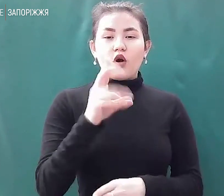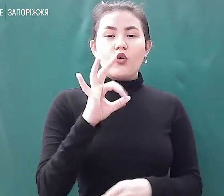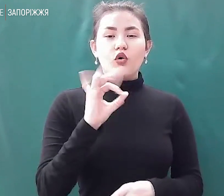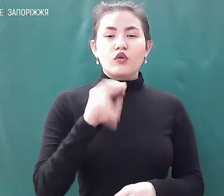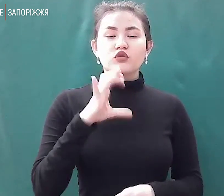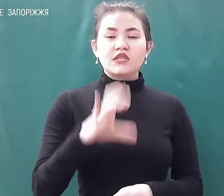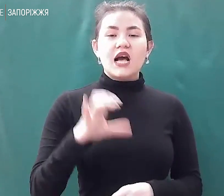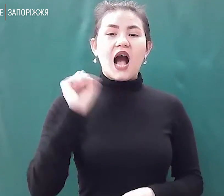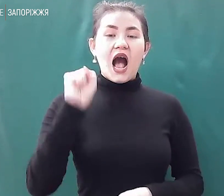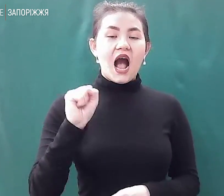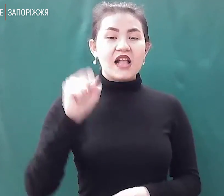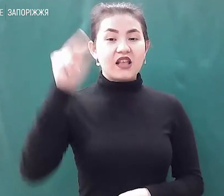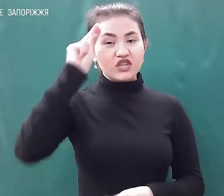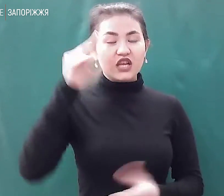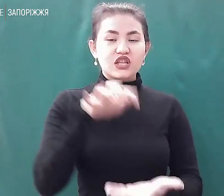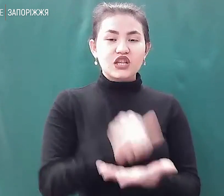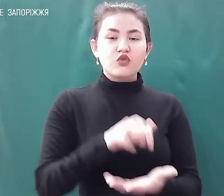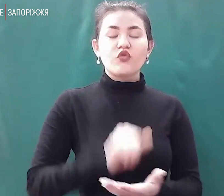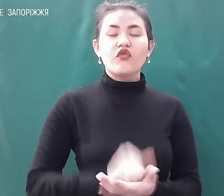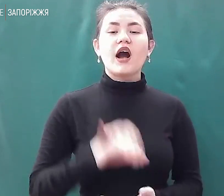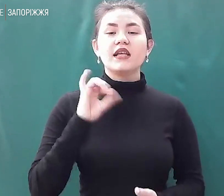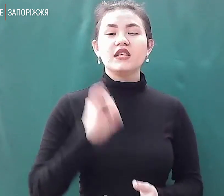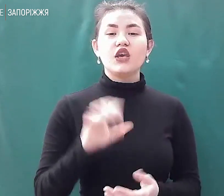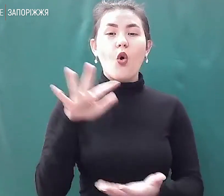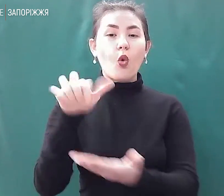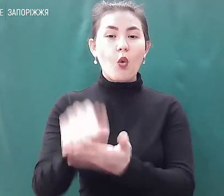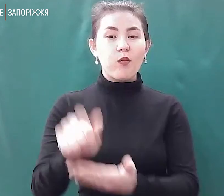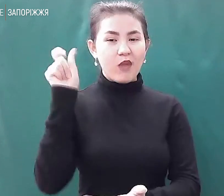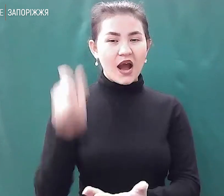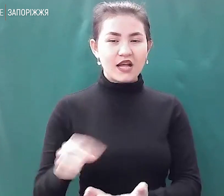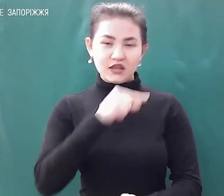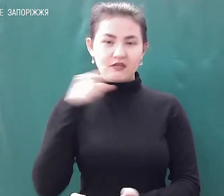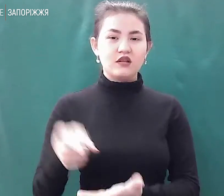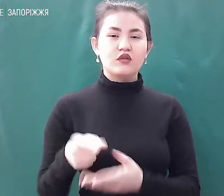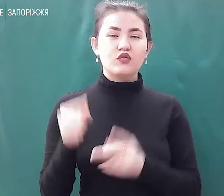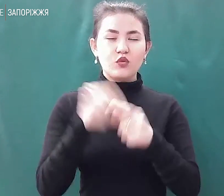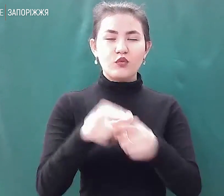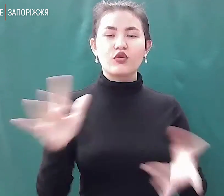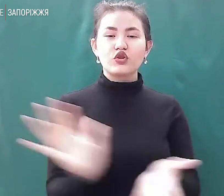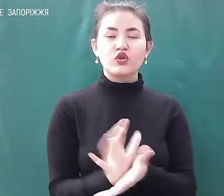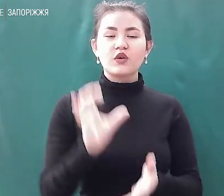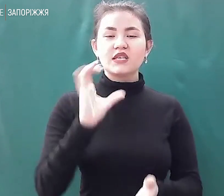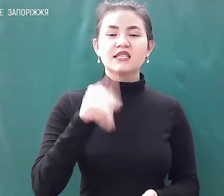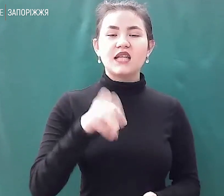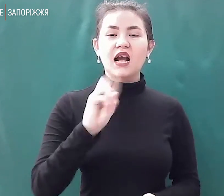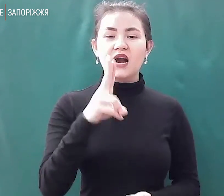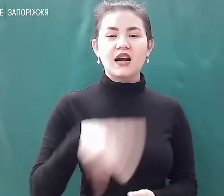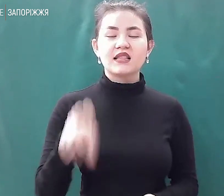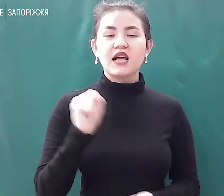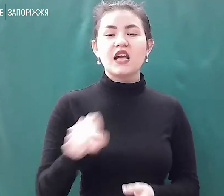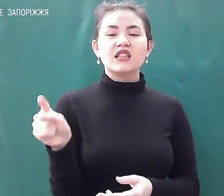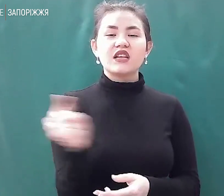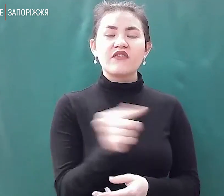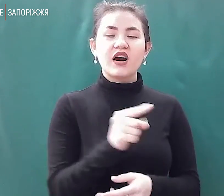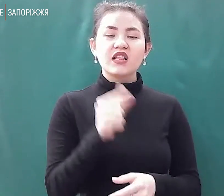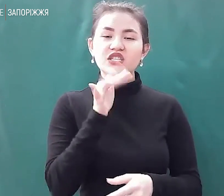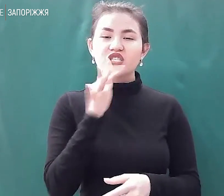комплексу. Також окупанти поцілили до брудної стакади. Тривалий час вони не допускали бригади